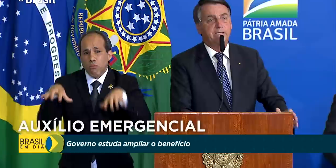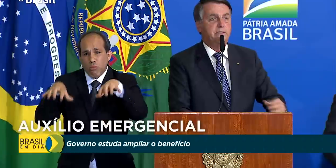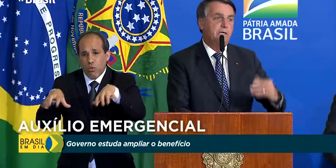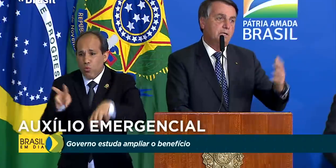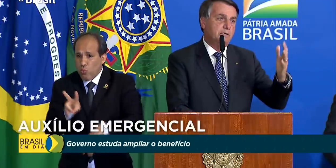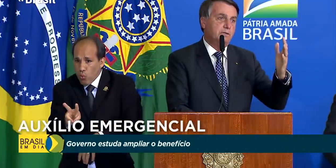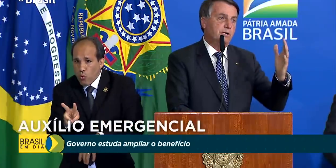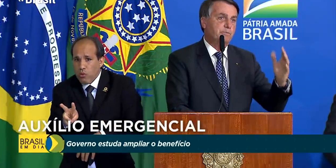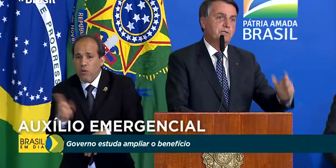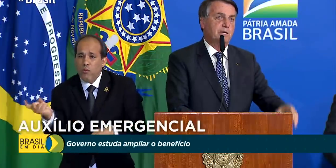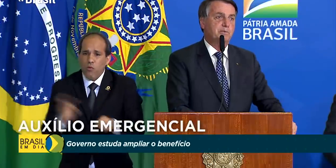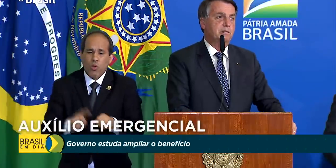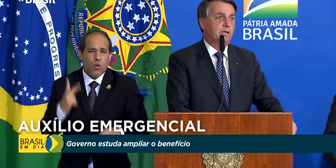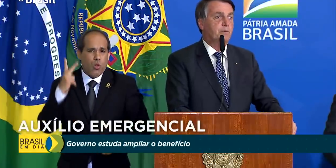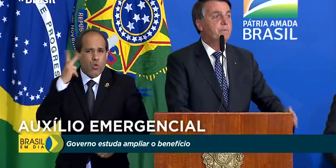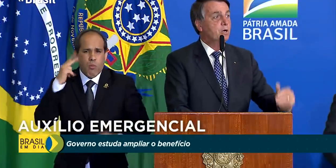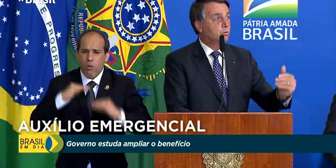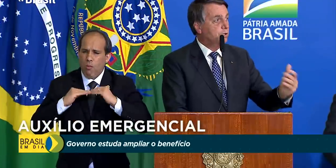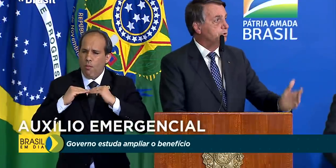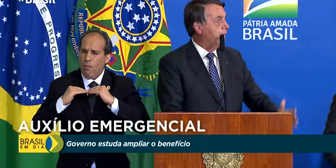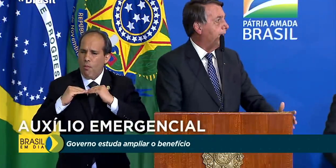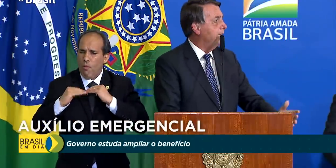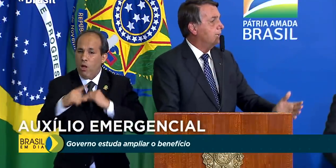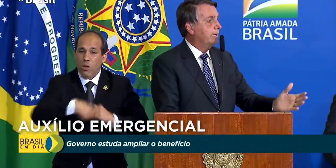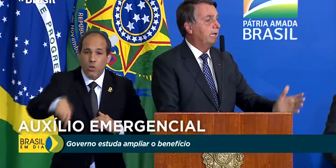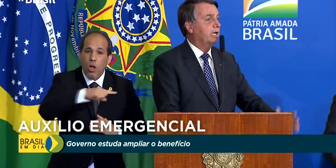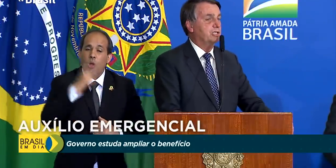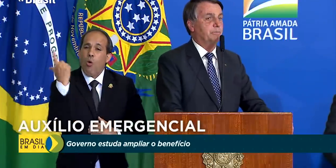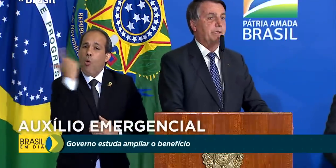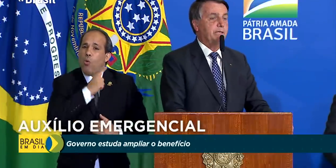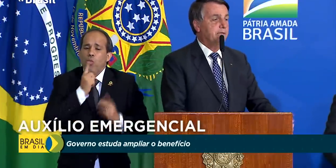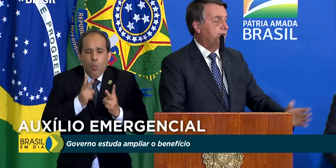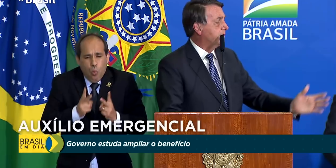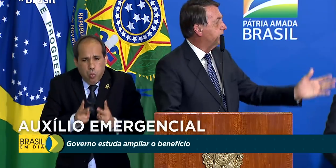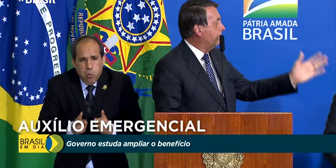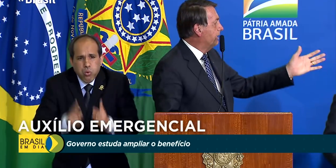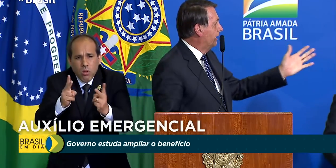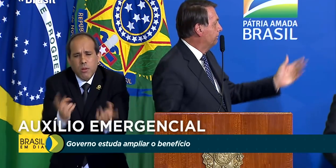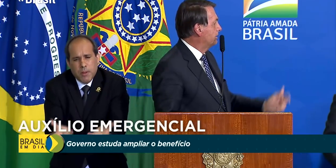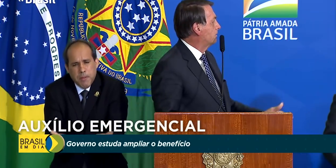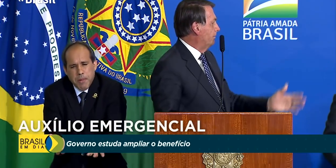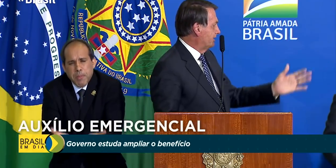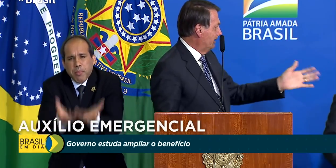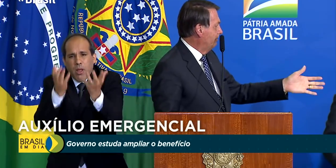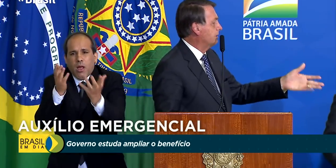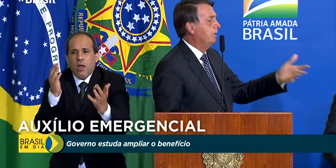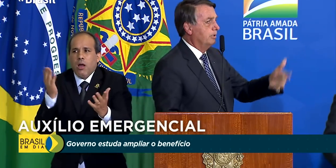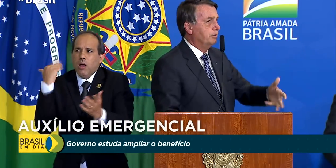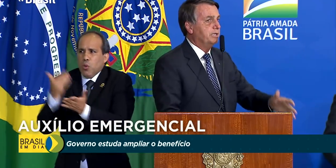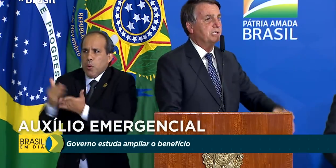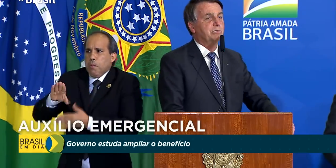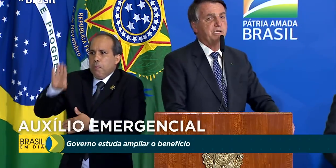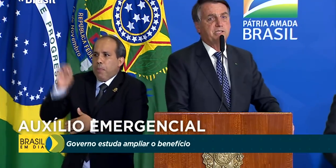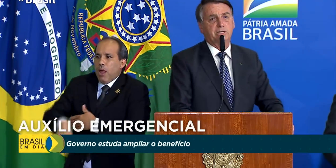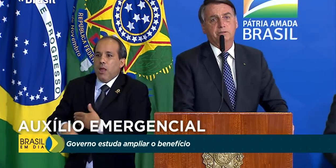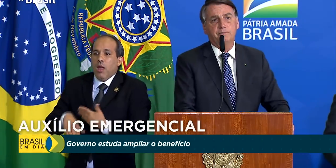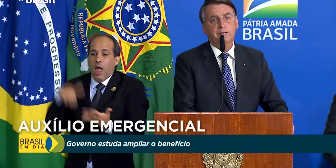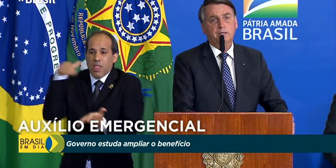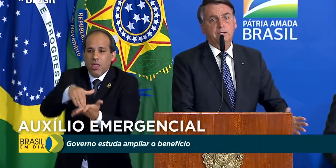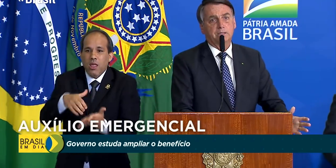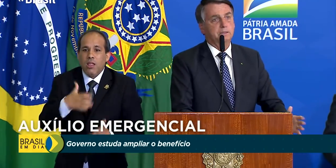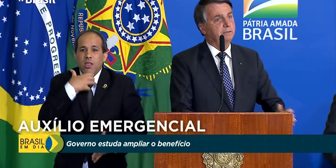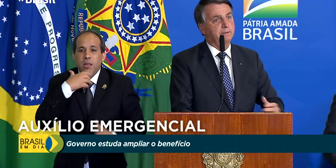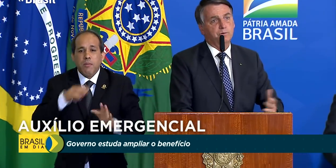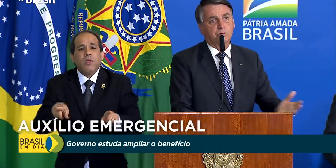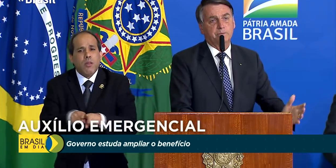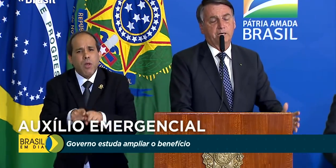normalidade e nós possamos, então, continuar naquele ritmo ascendente que terminamos e começamos o início deste ano